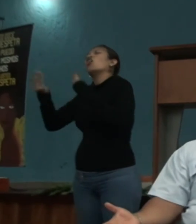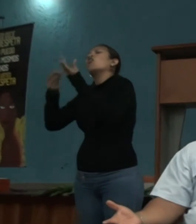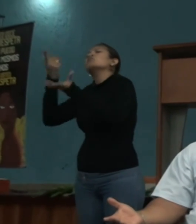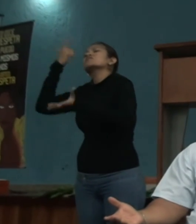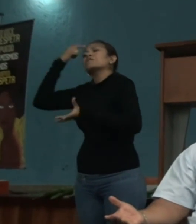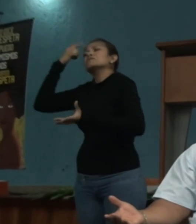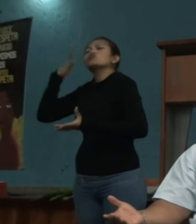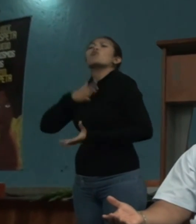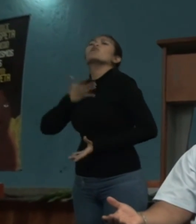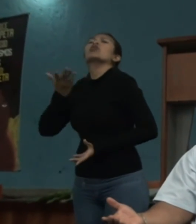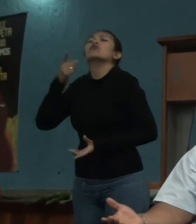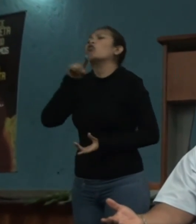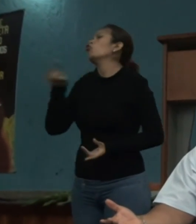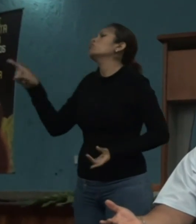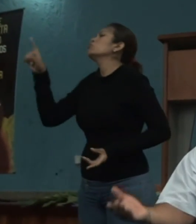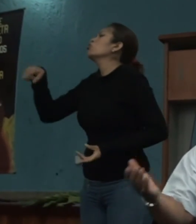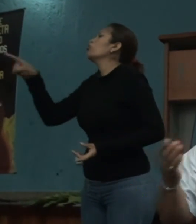oportunidad?